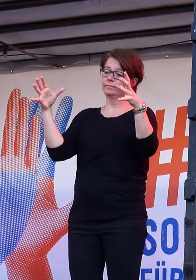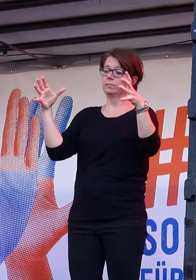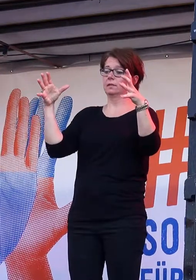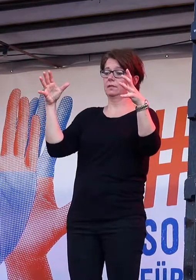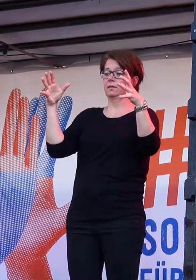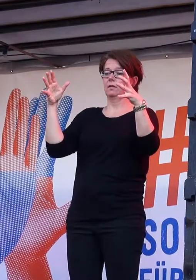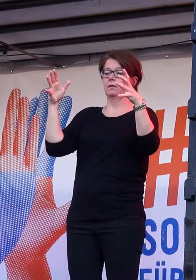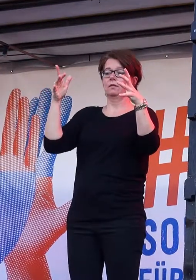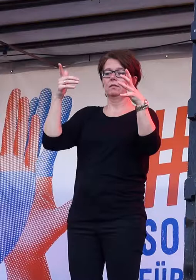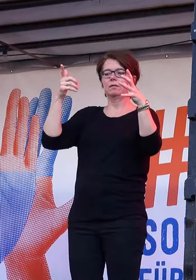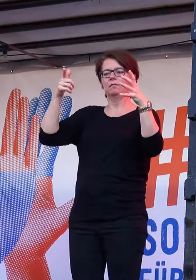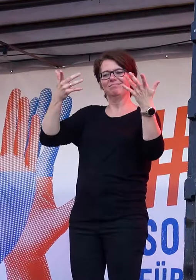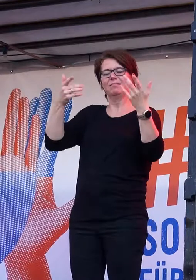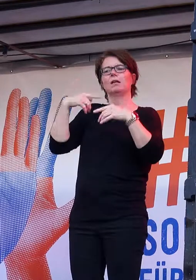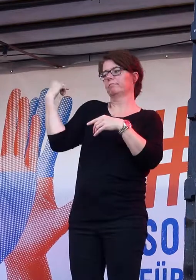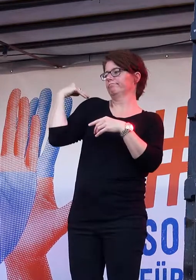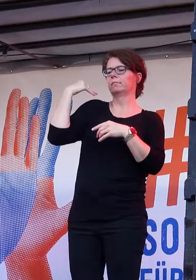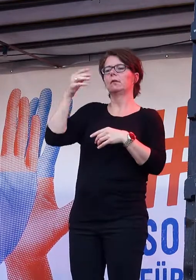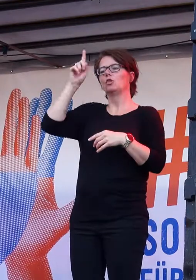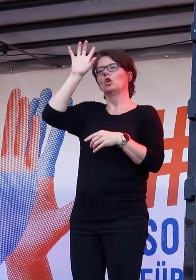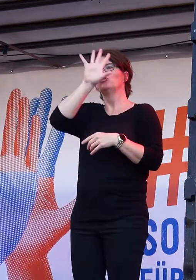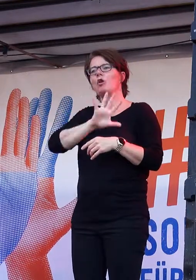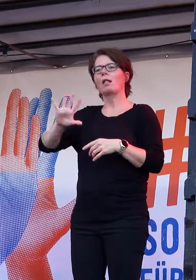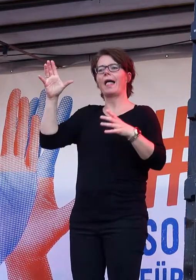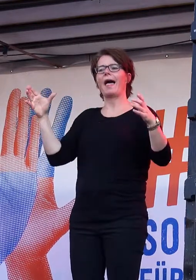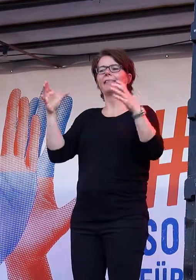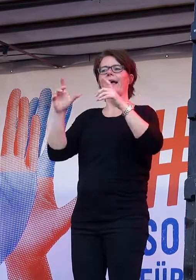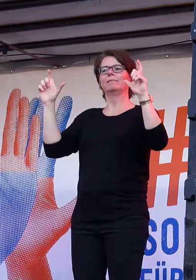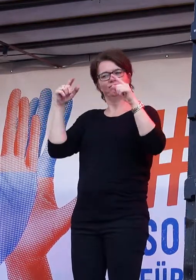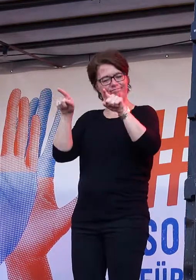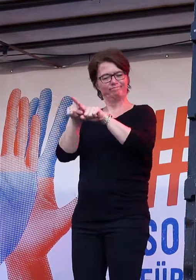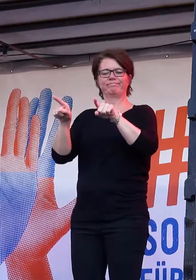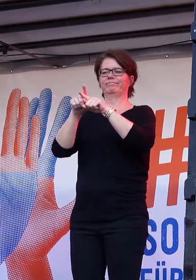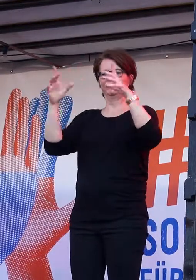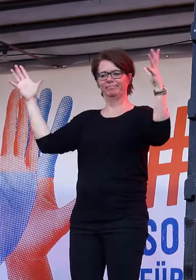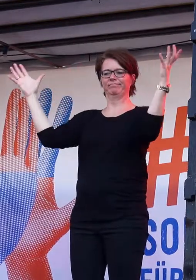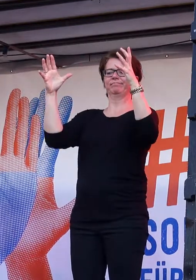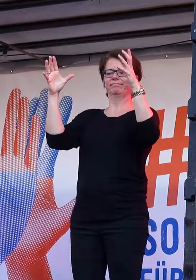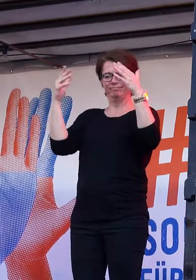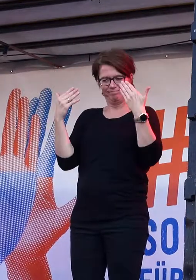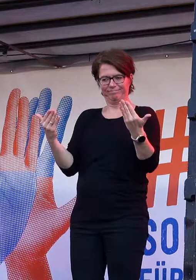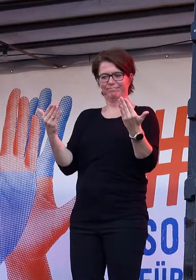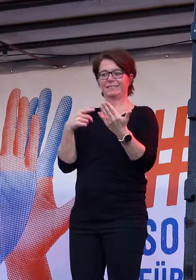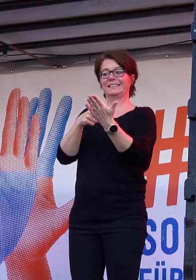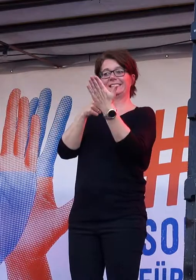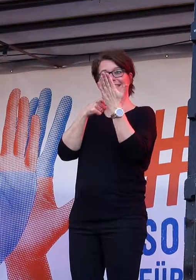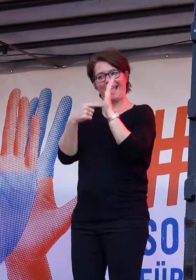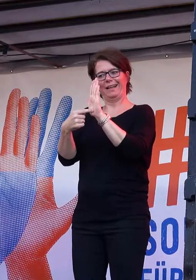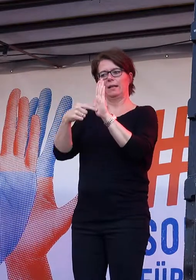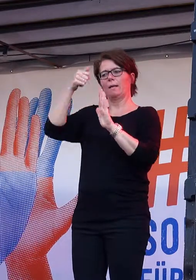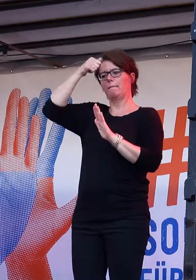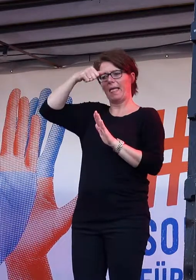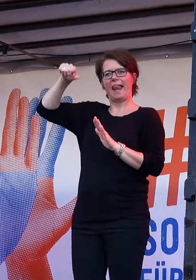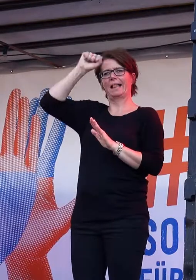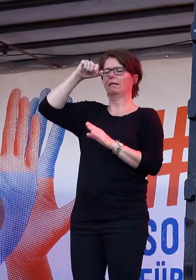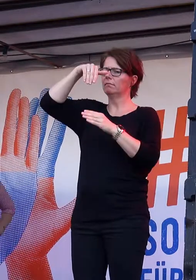Ich fand es gut, weil es zeigt, dass wir hier in Berlin eine lebendige und eine bunte Gesellschaft sind. Und von hier